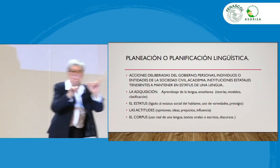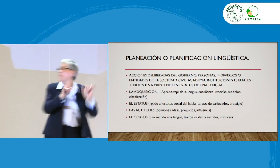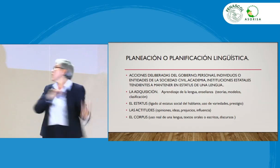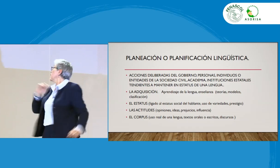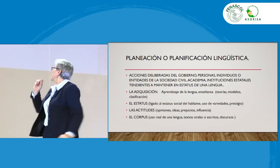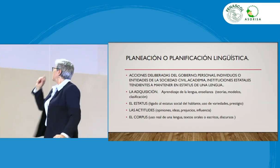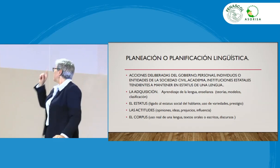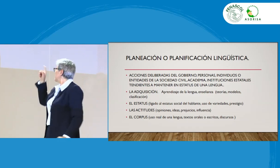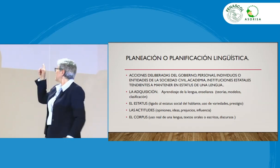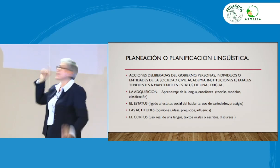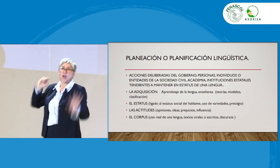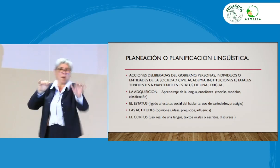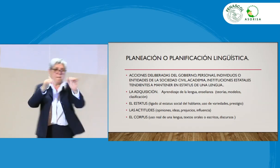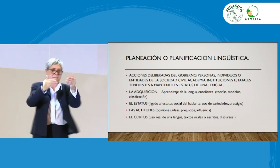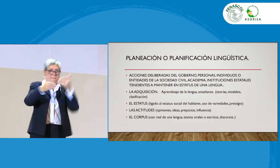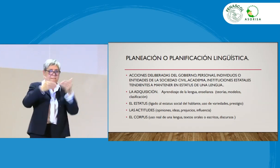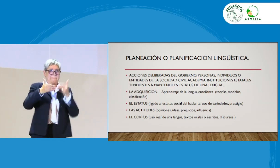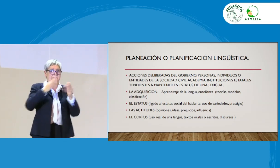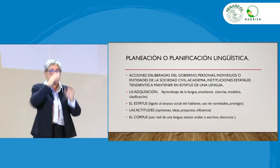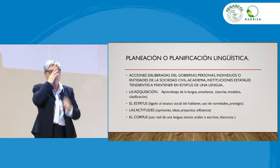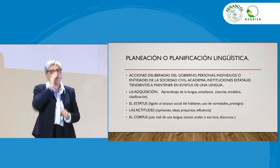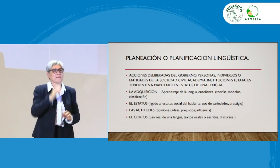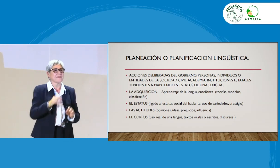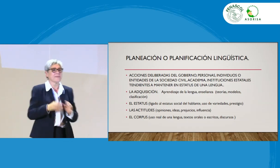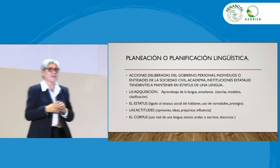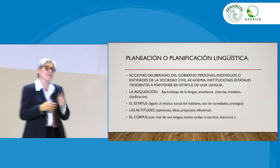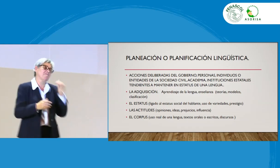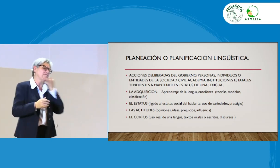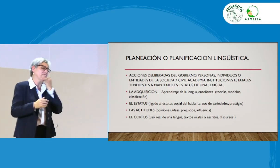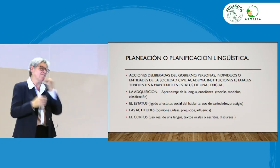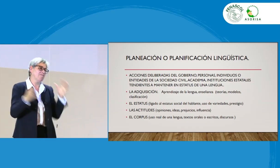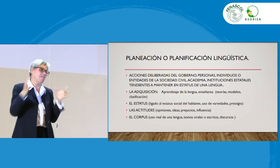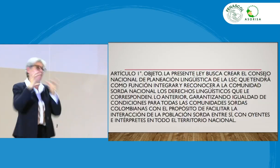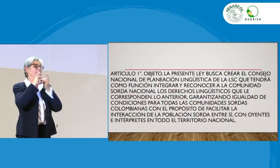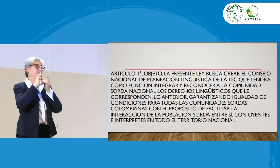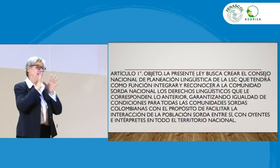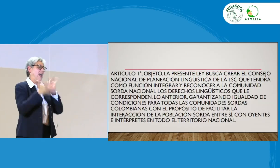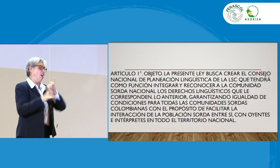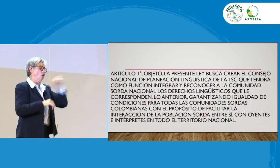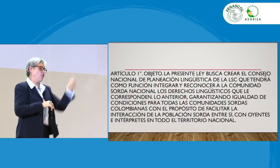No, la anterior, por favor. Es que va a unir a otra cosa.